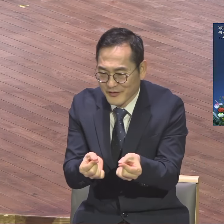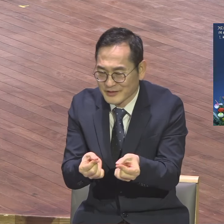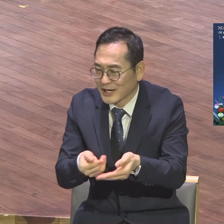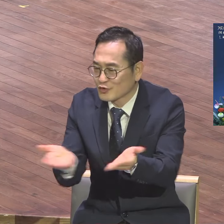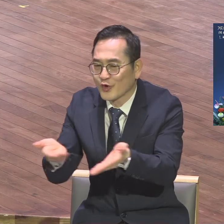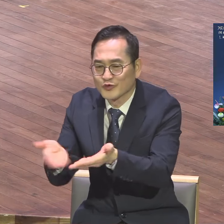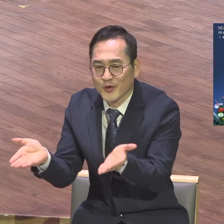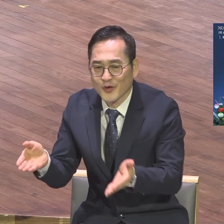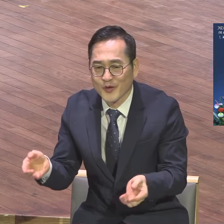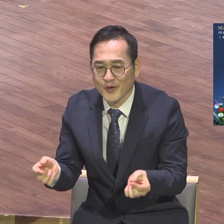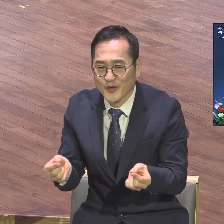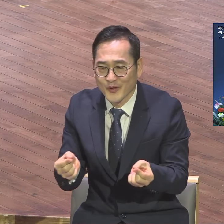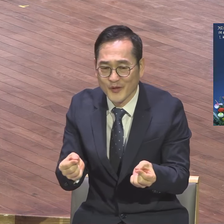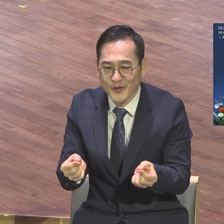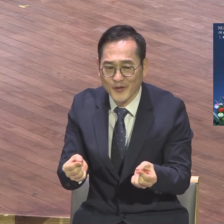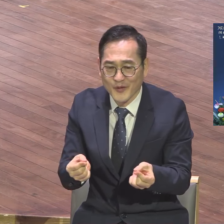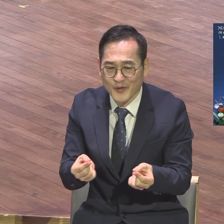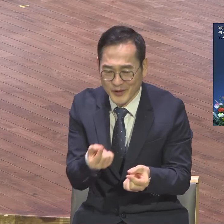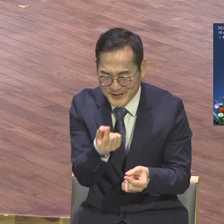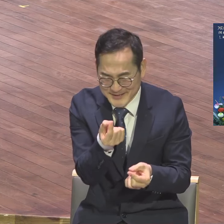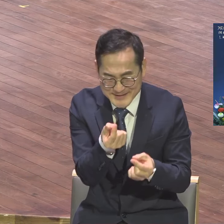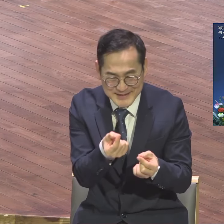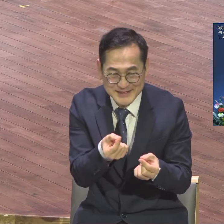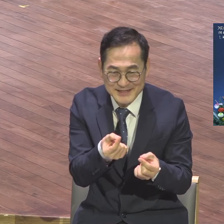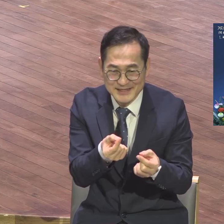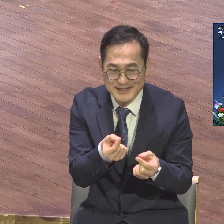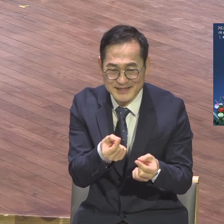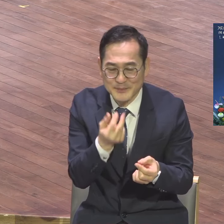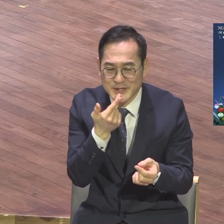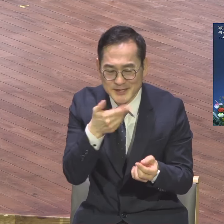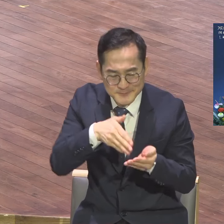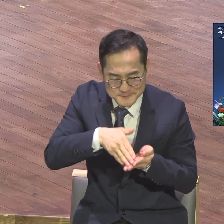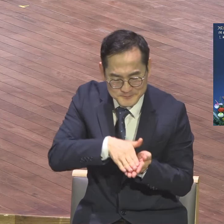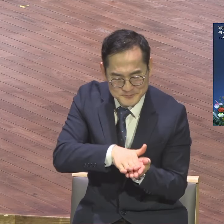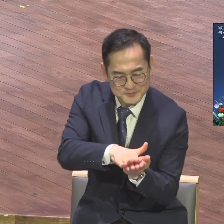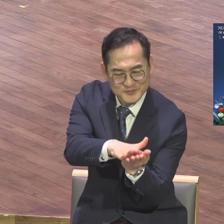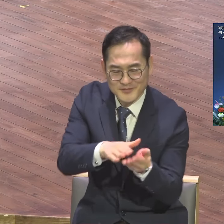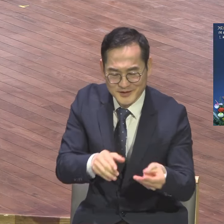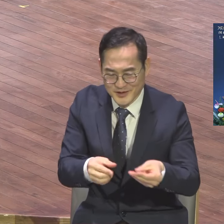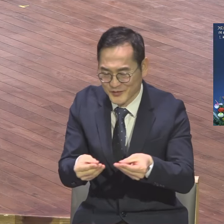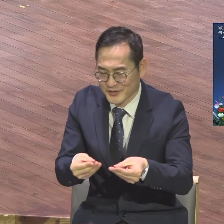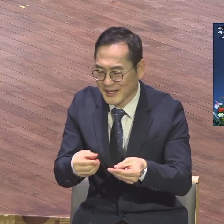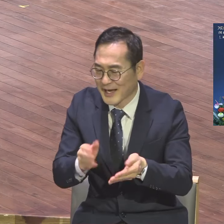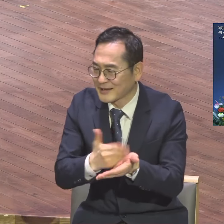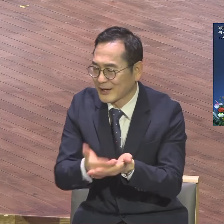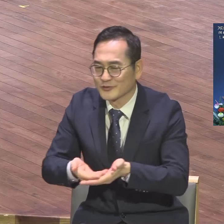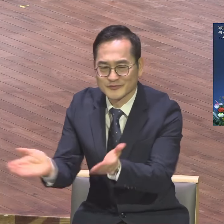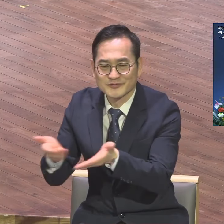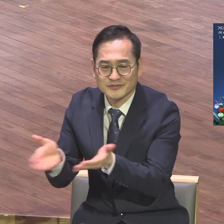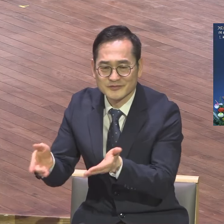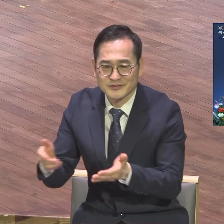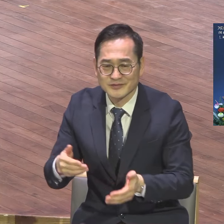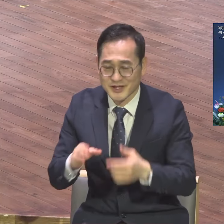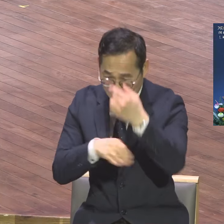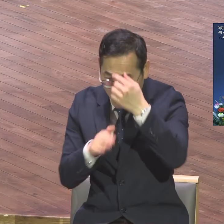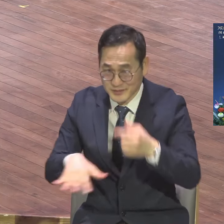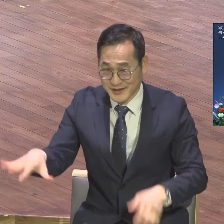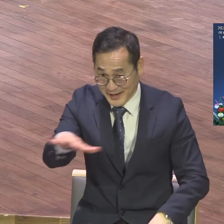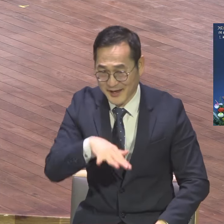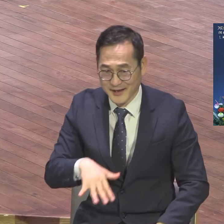안 믿는 들이 교회 나오겠어요. 그것도 한두 번 나오지 계속 나오겠어요. 믿음 있어. 있는데 무슨 믿음이냐. 개다시 요거 한날만 믿음이라도